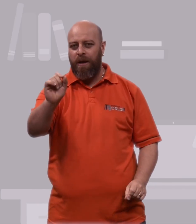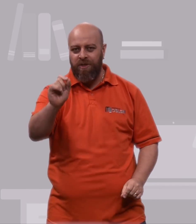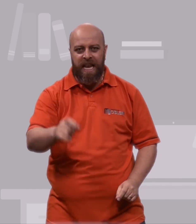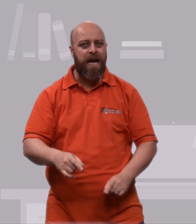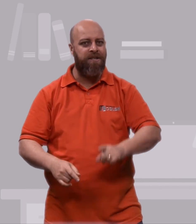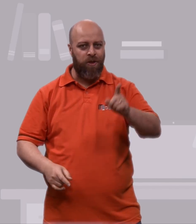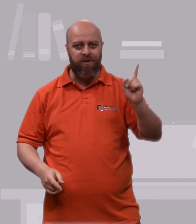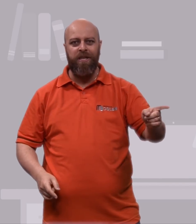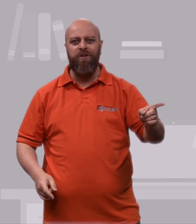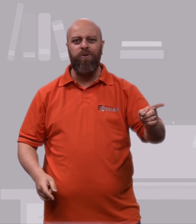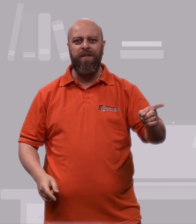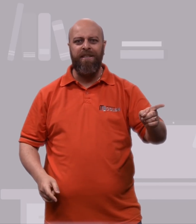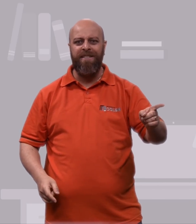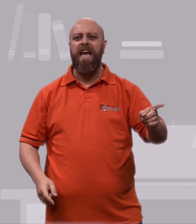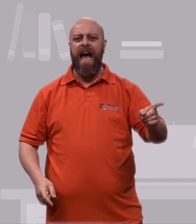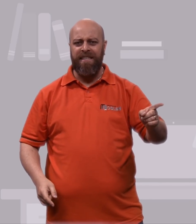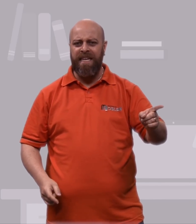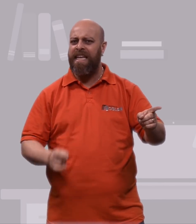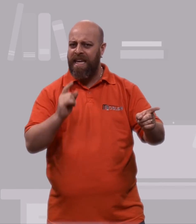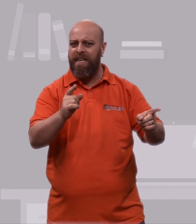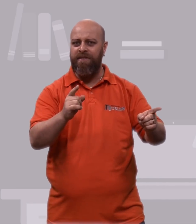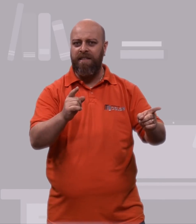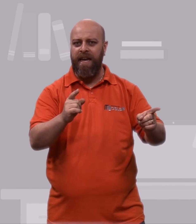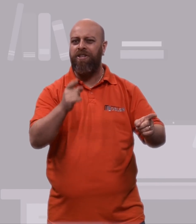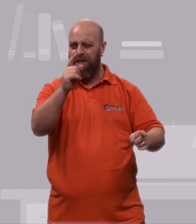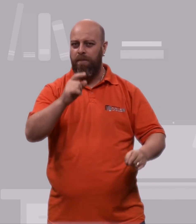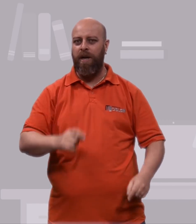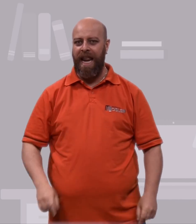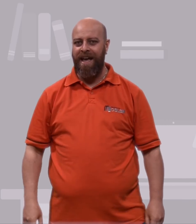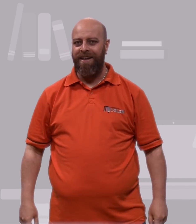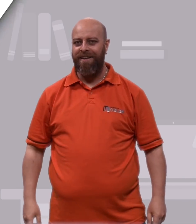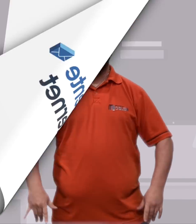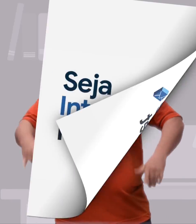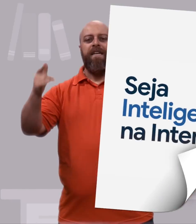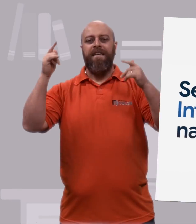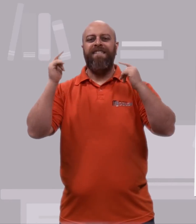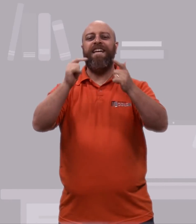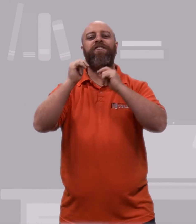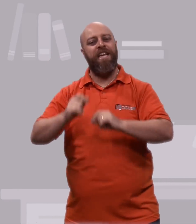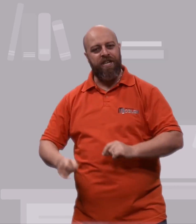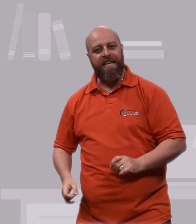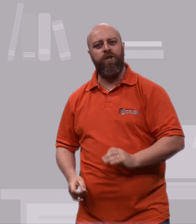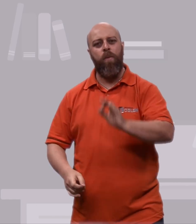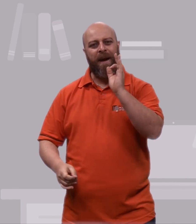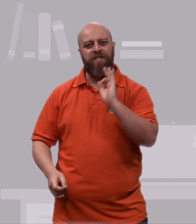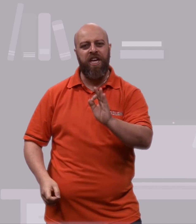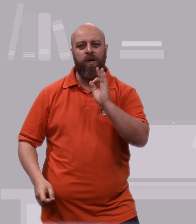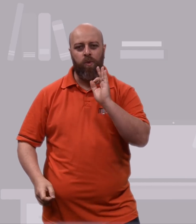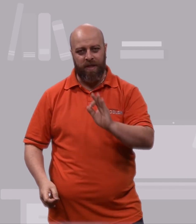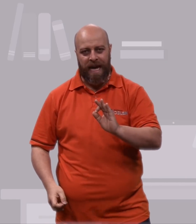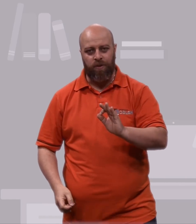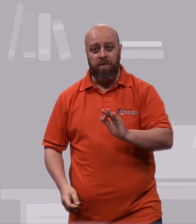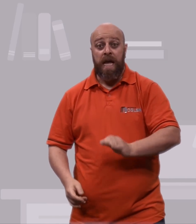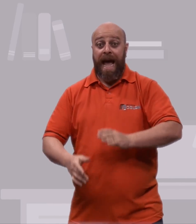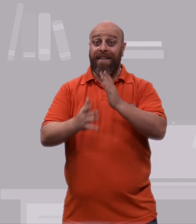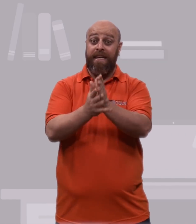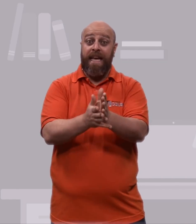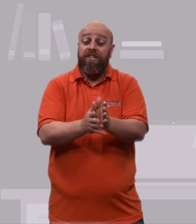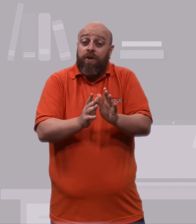pra auxiliar esses nossos queridos estudantes a serem incríveis na internet. Bora lá? Seja inteligente, compartilhe com cuidado. A internet tem